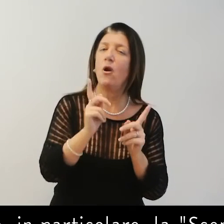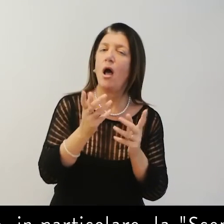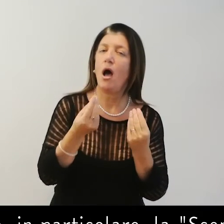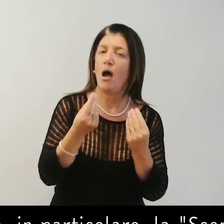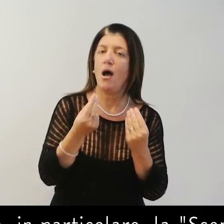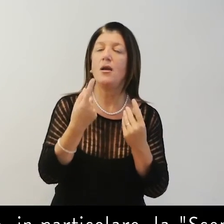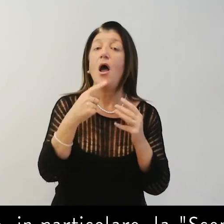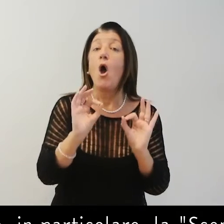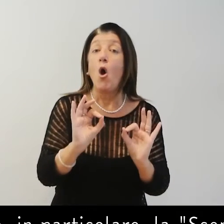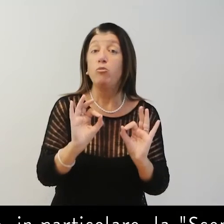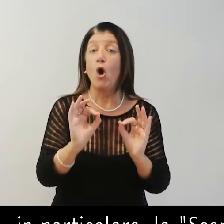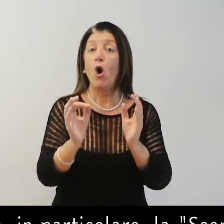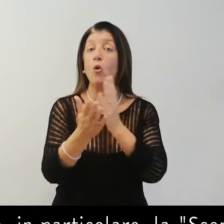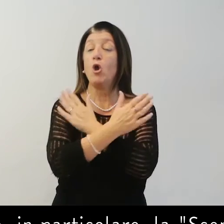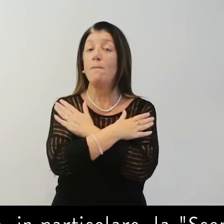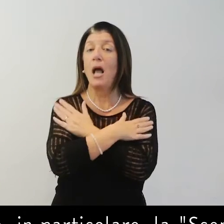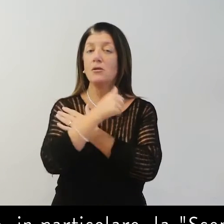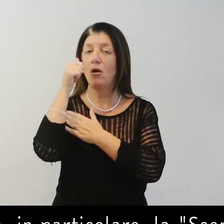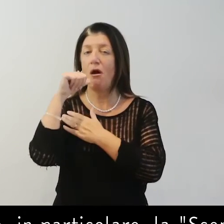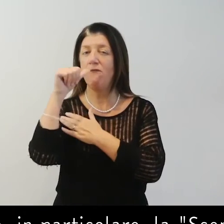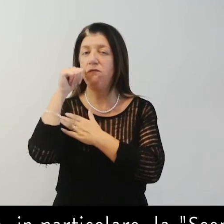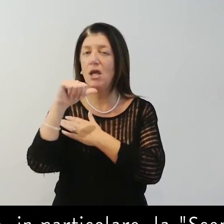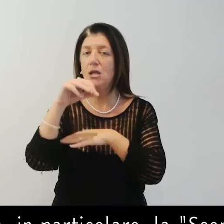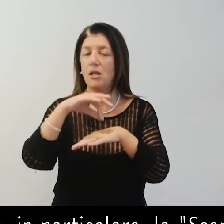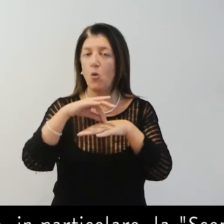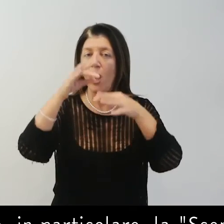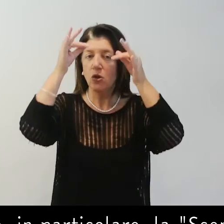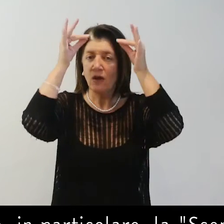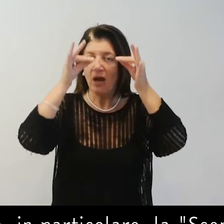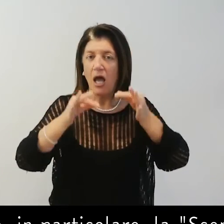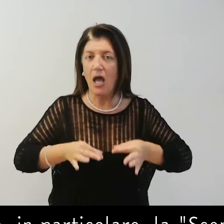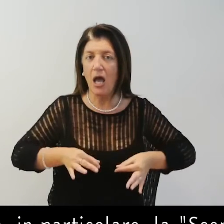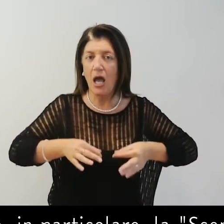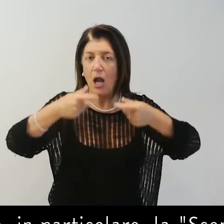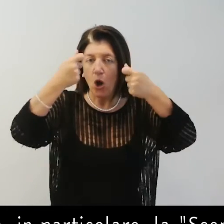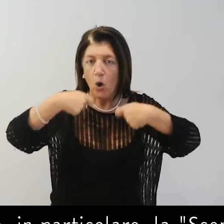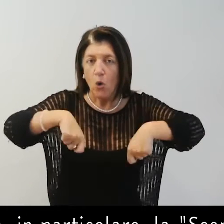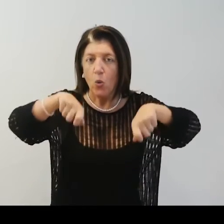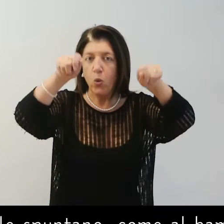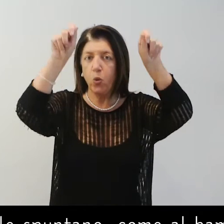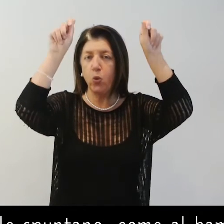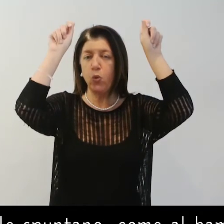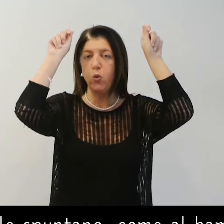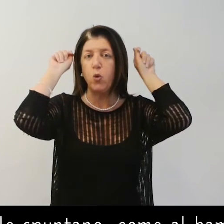osserviamo in particolare la scena dello svelamento della falsa madonna alla quale